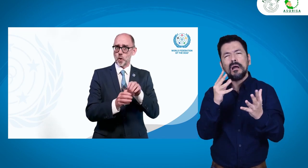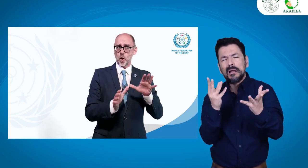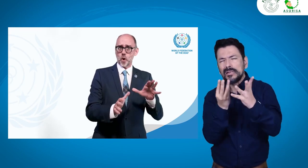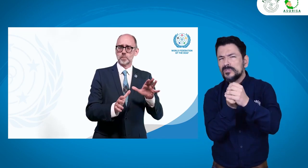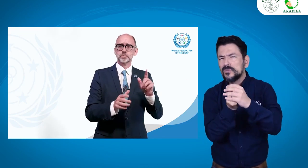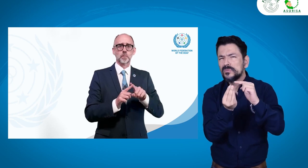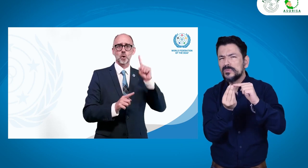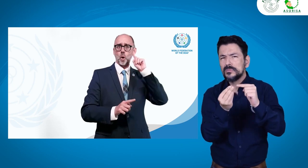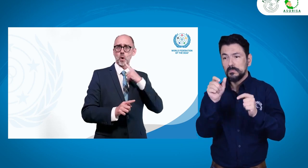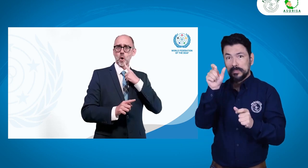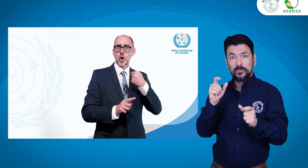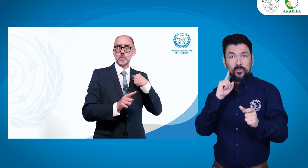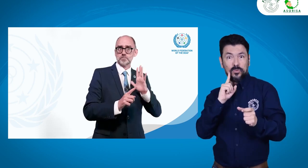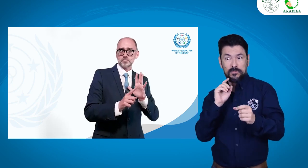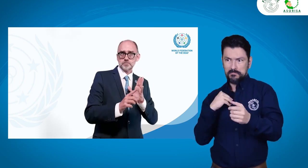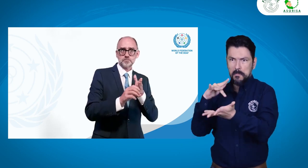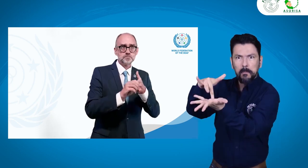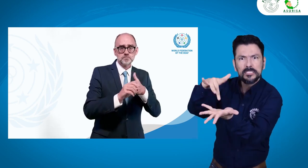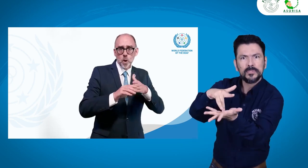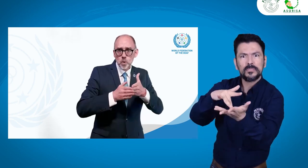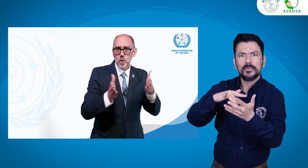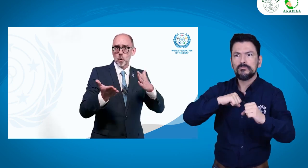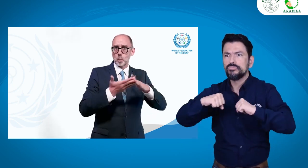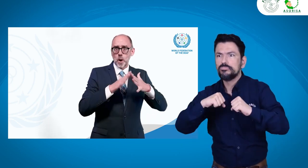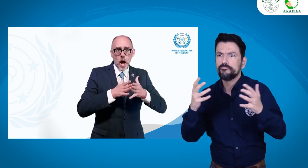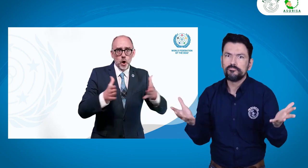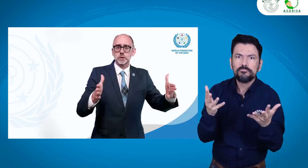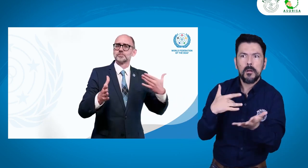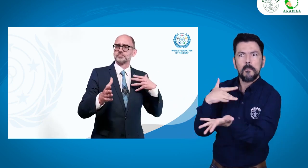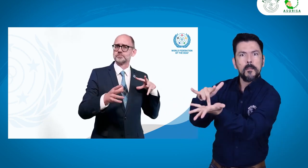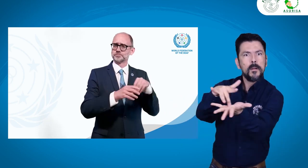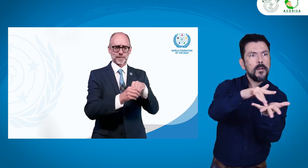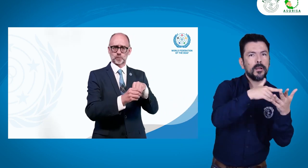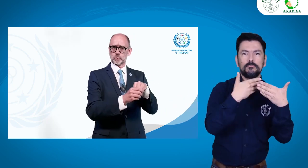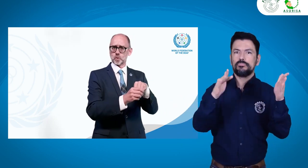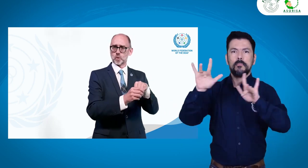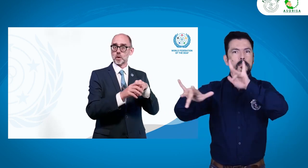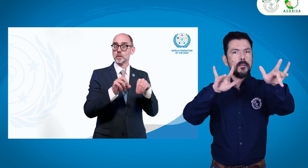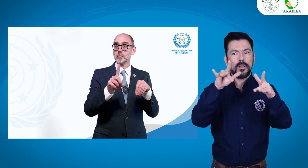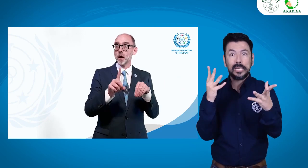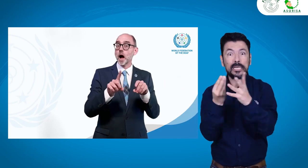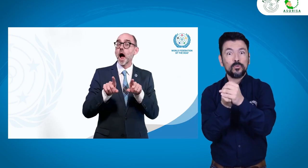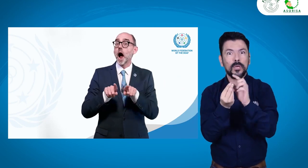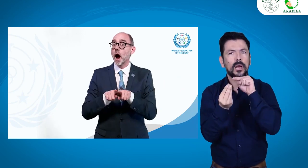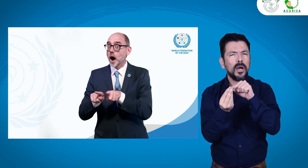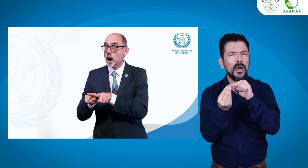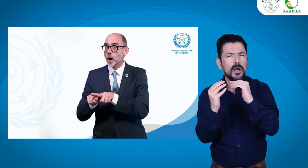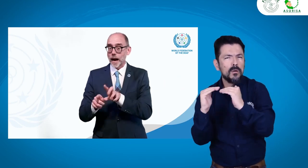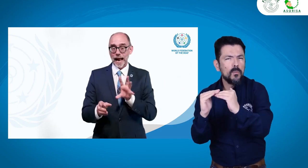Ahora bien, esta inclusión debe ser total para toda la comunidad sorda.